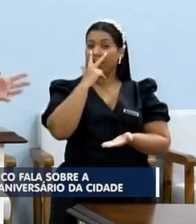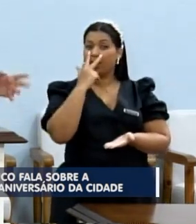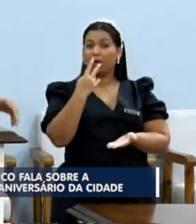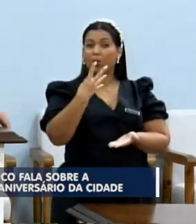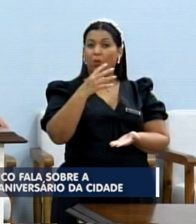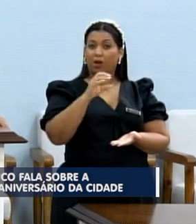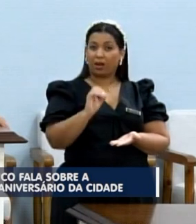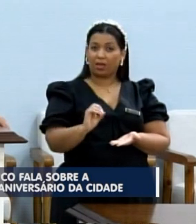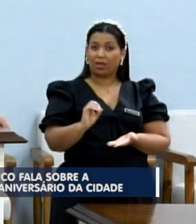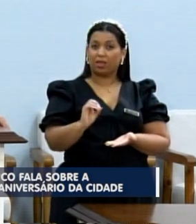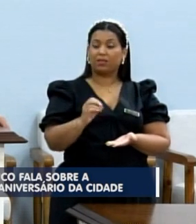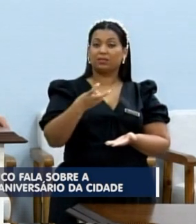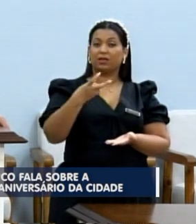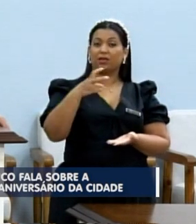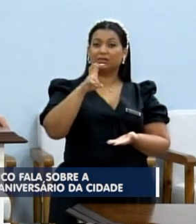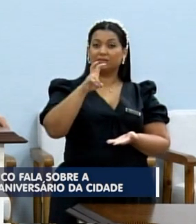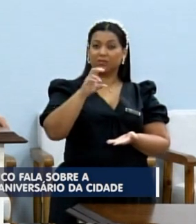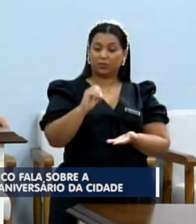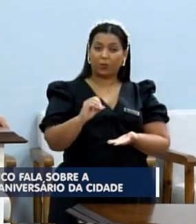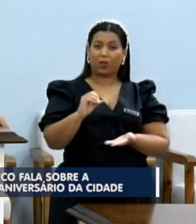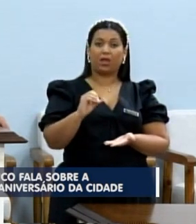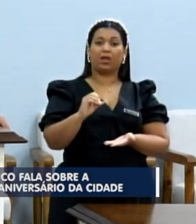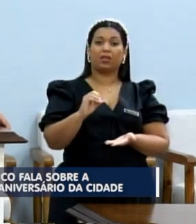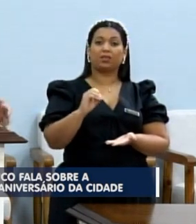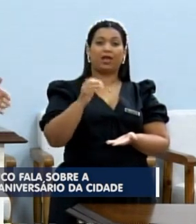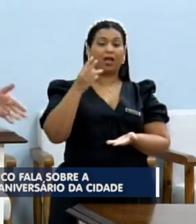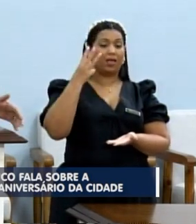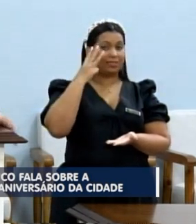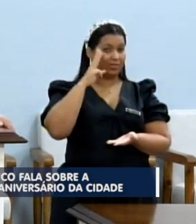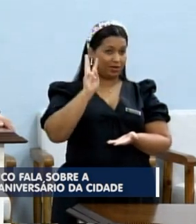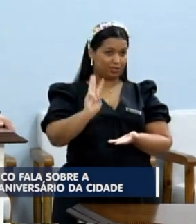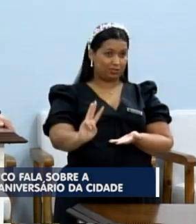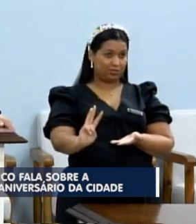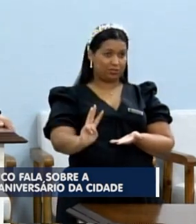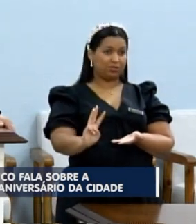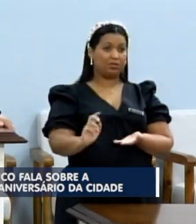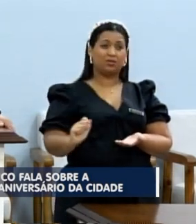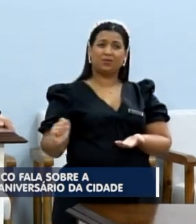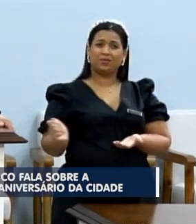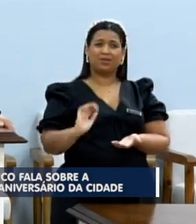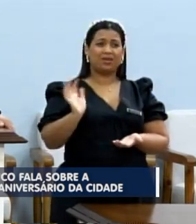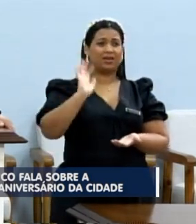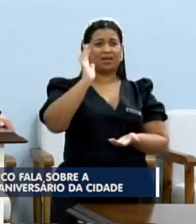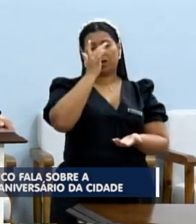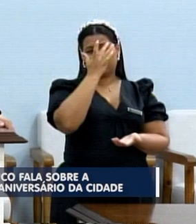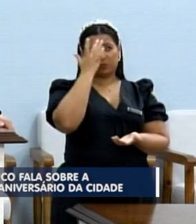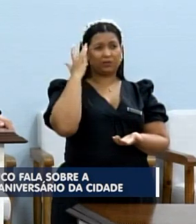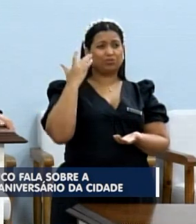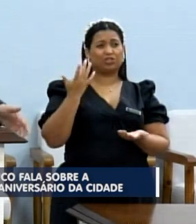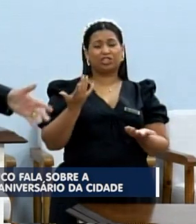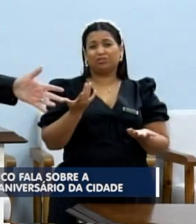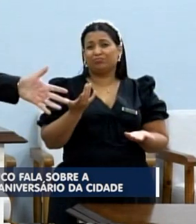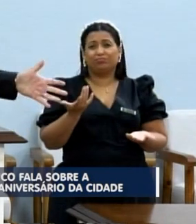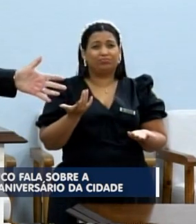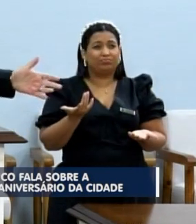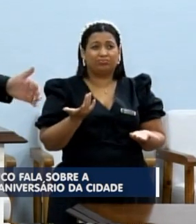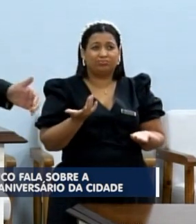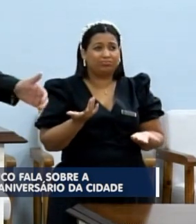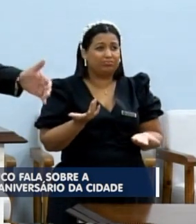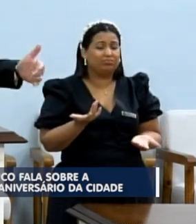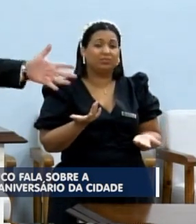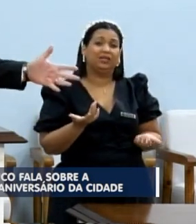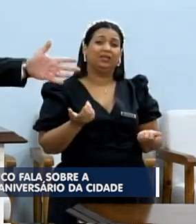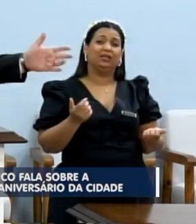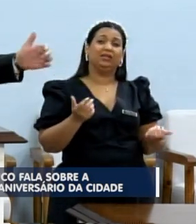50 reais cada três dias, vereador Pedro. Então, é muito caro para quem, às vezes, não tem condição. E para fazer parte da